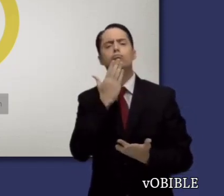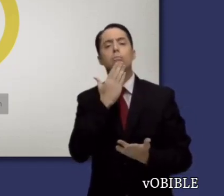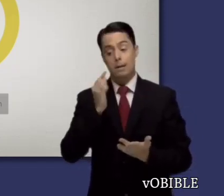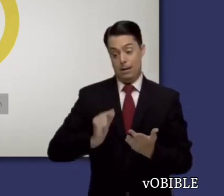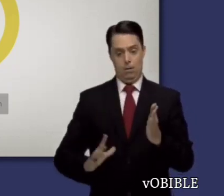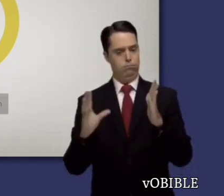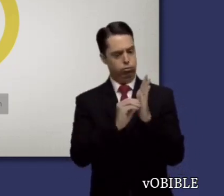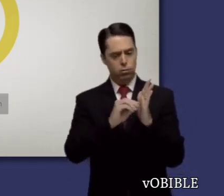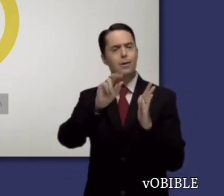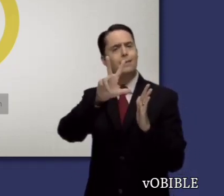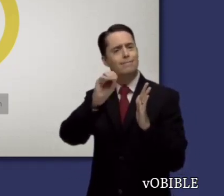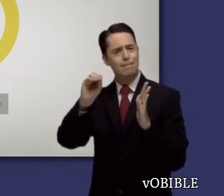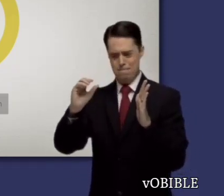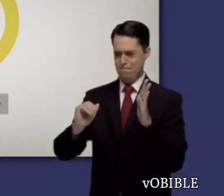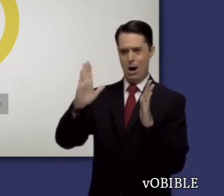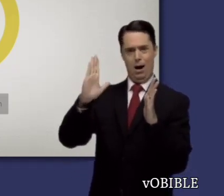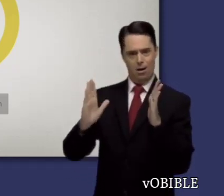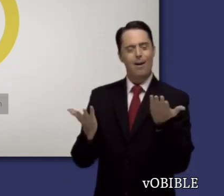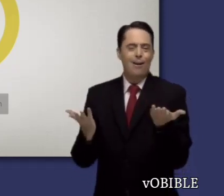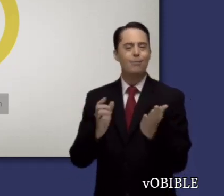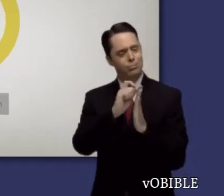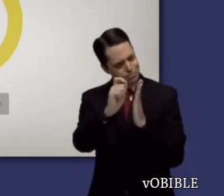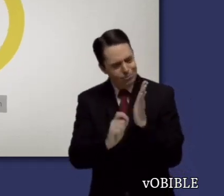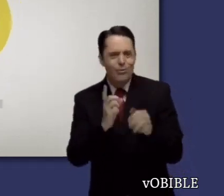milagros de Jesús que sólo se mencionan en este libro.